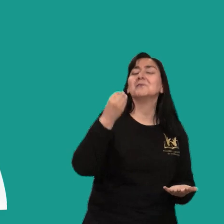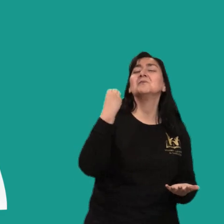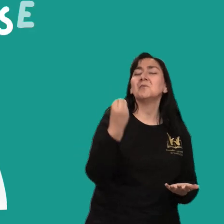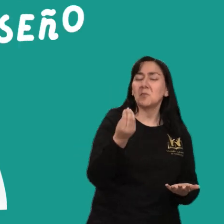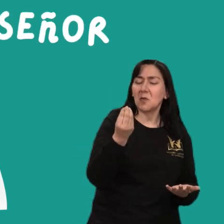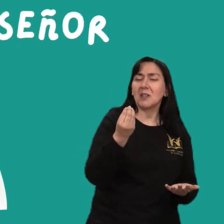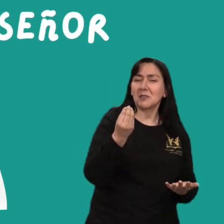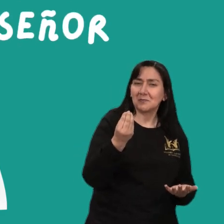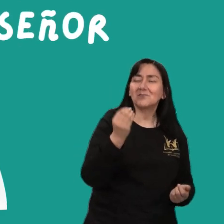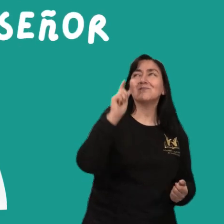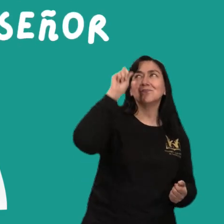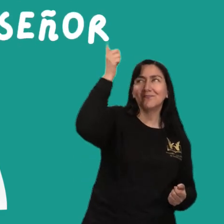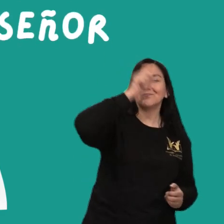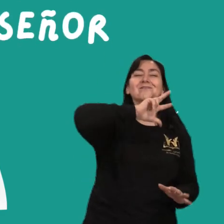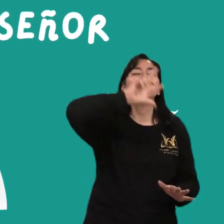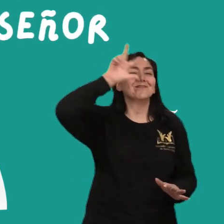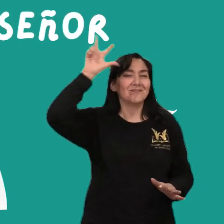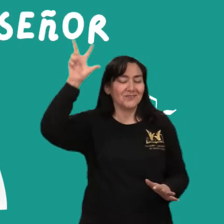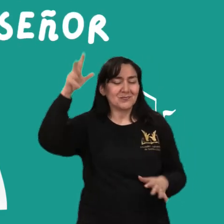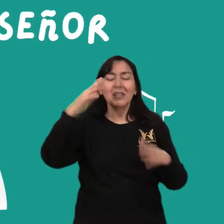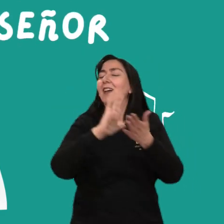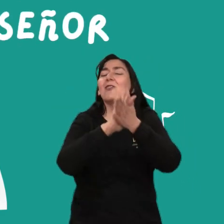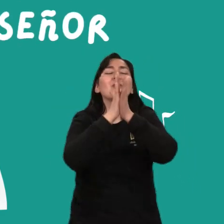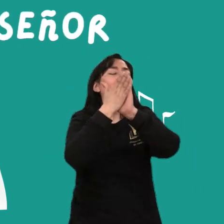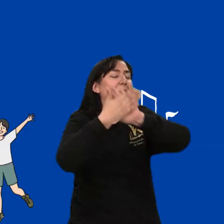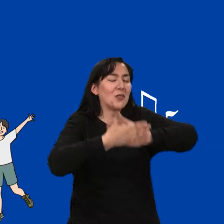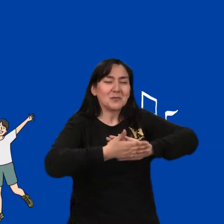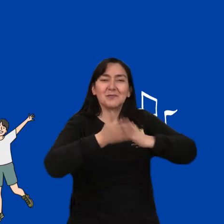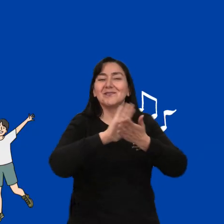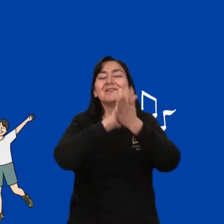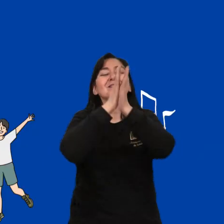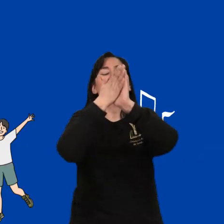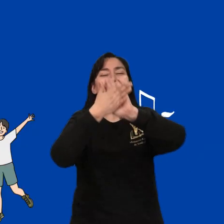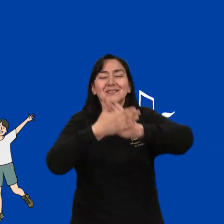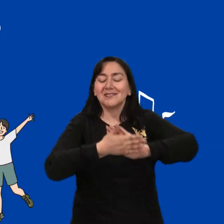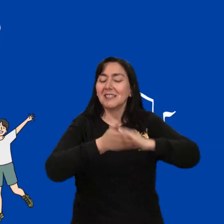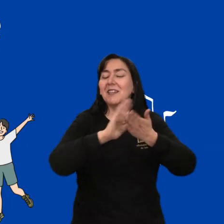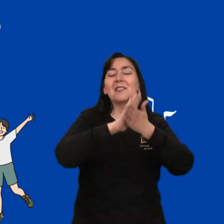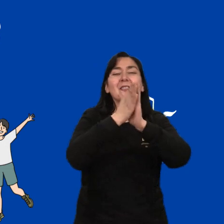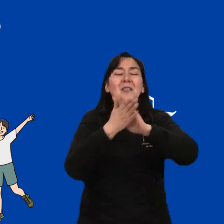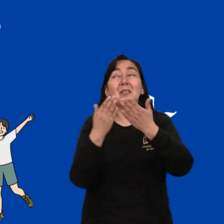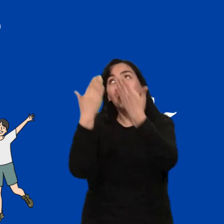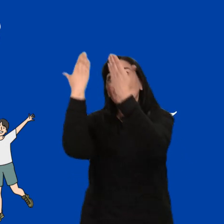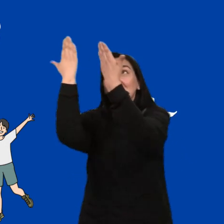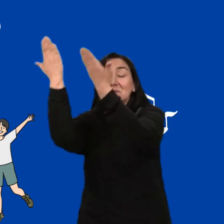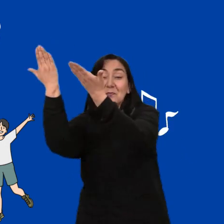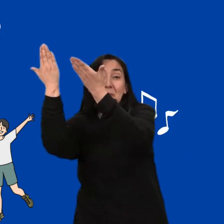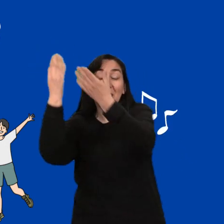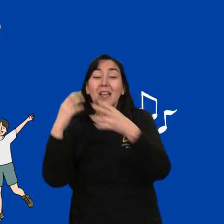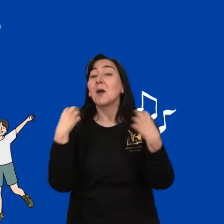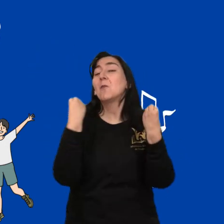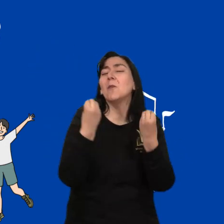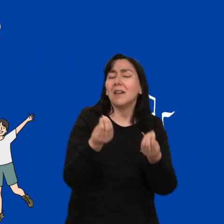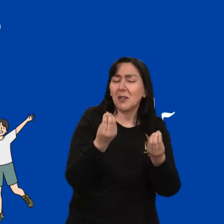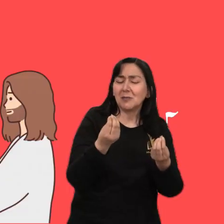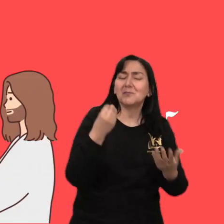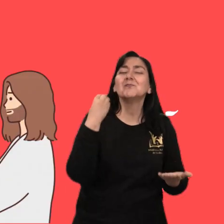Bueno, bueno, bueno es el Señor Todo, todo, todo de la ley